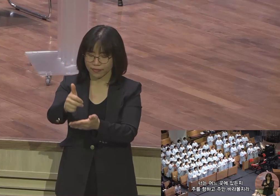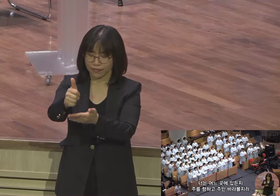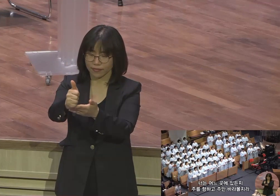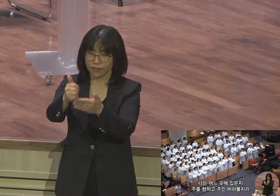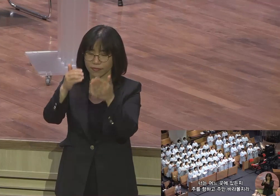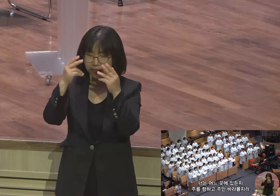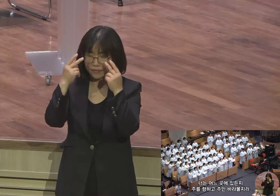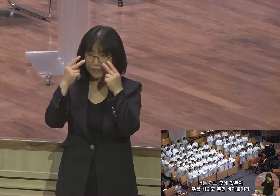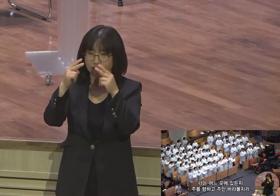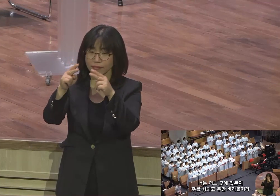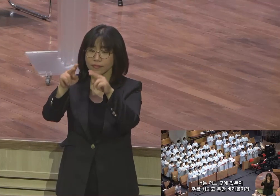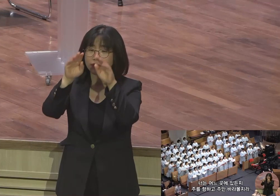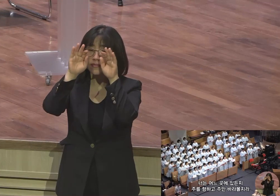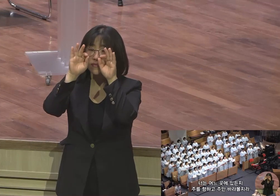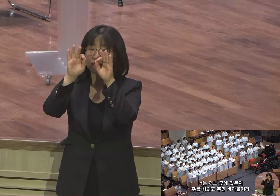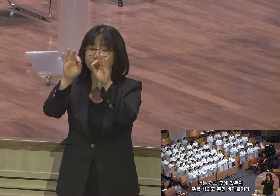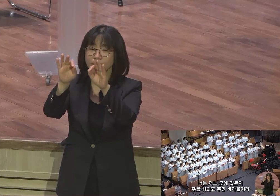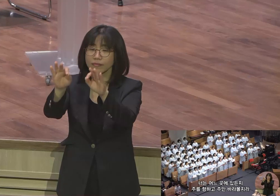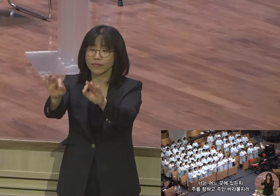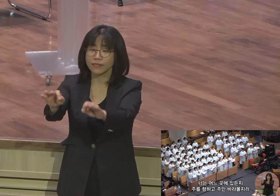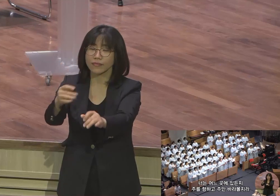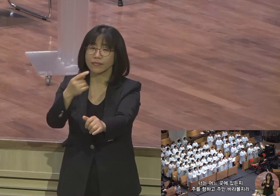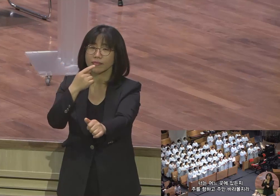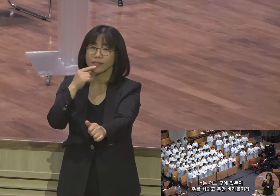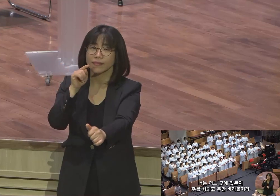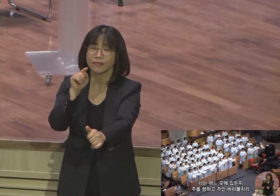바라볼지나